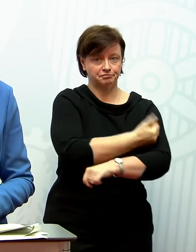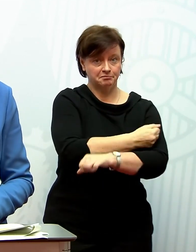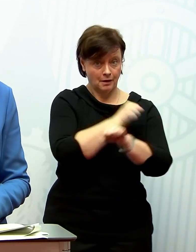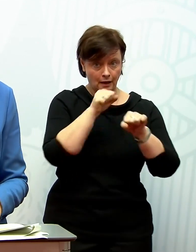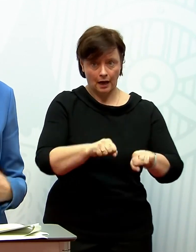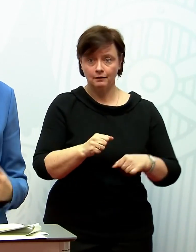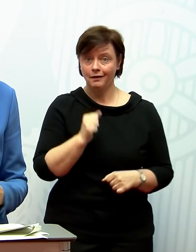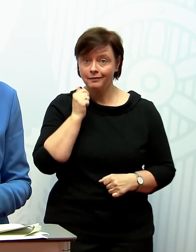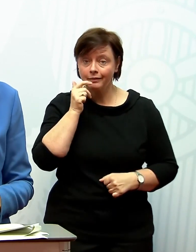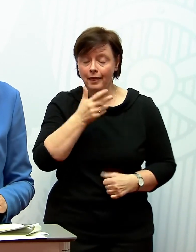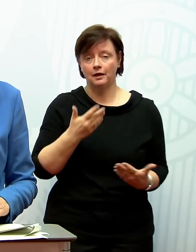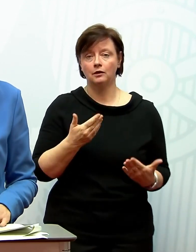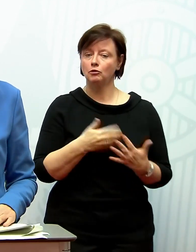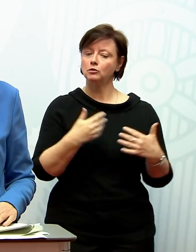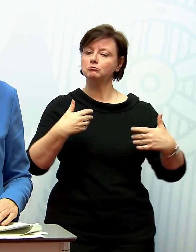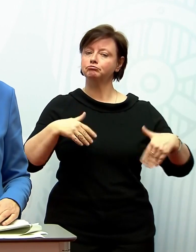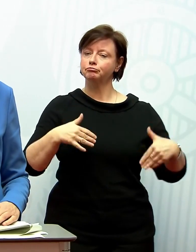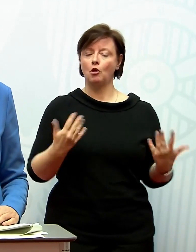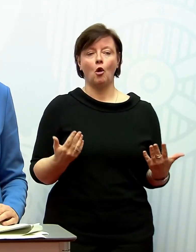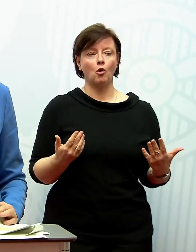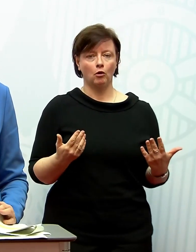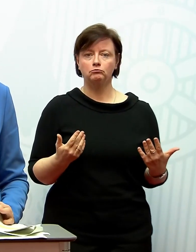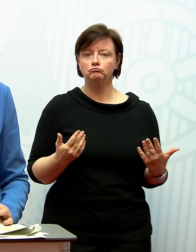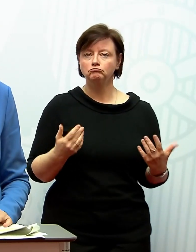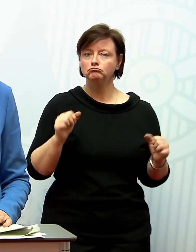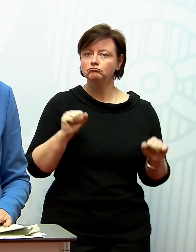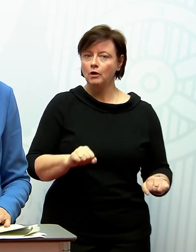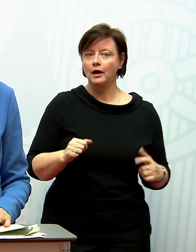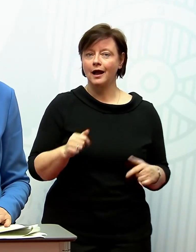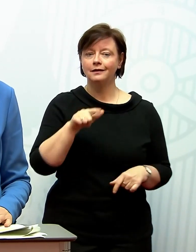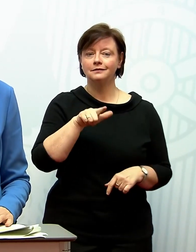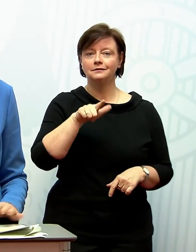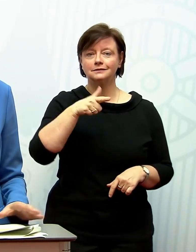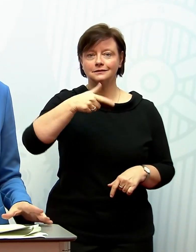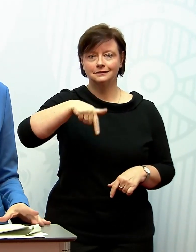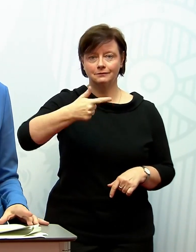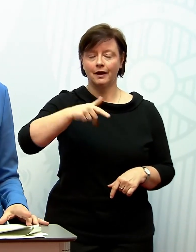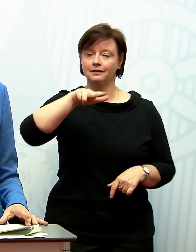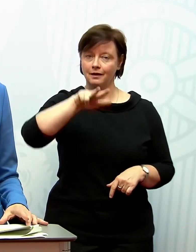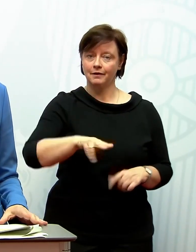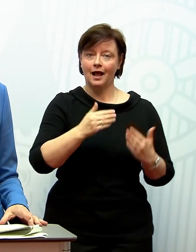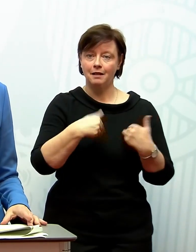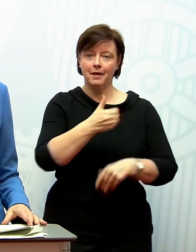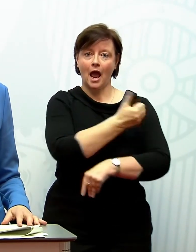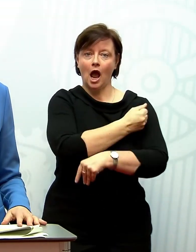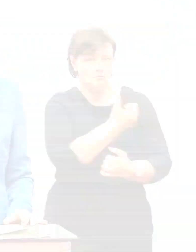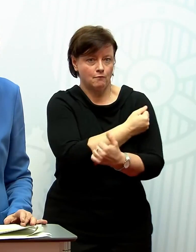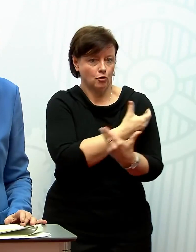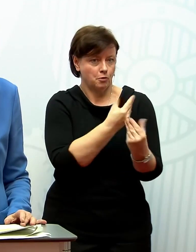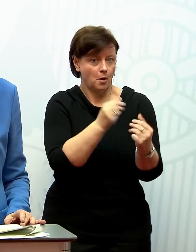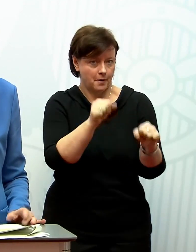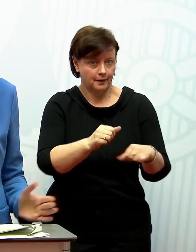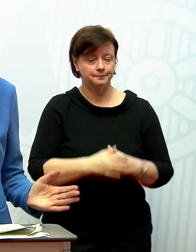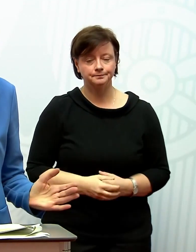deshalb sehen wir auch sehr gelassen dieser Ankündigung entgegen, dass wir ab dem zweiten Quartal erheblich mehr Impfstoff bekommen werden.